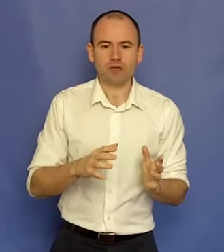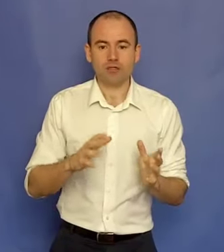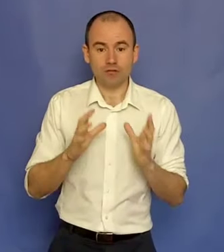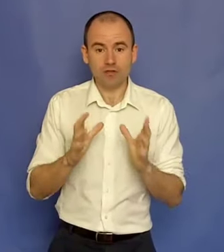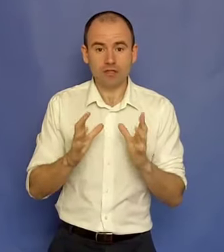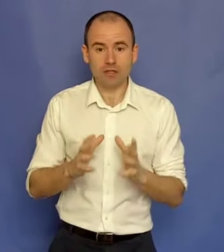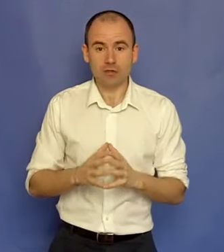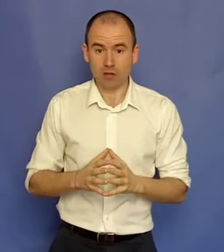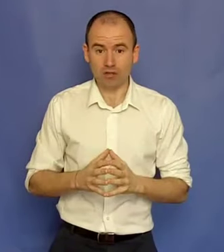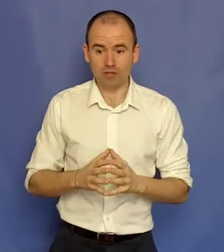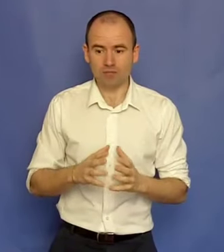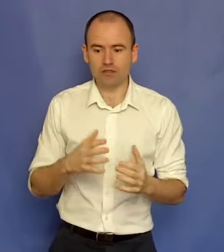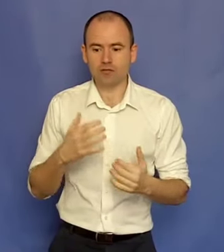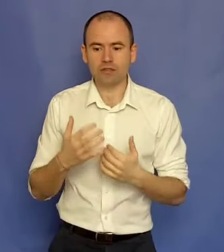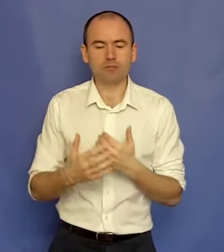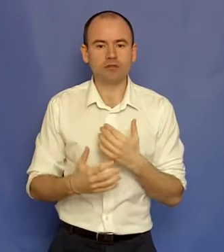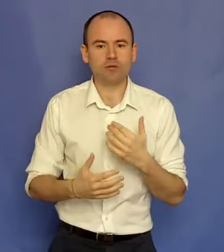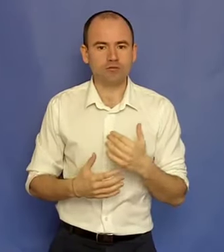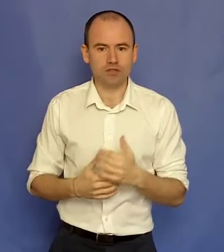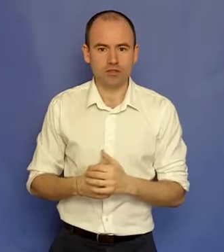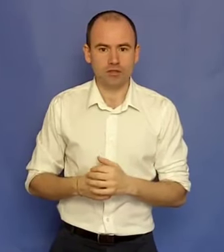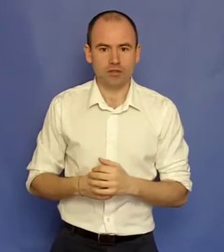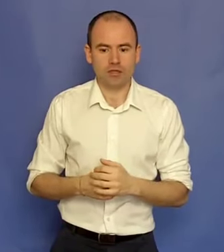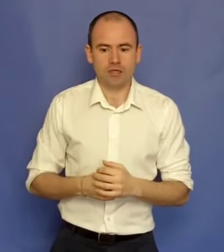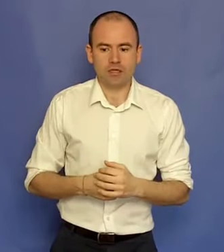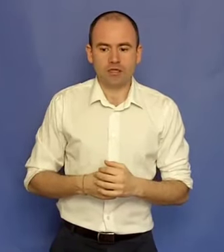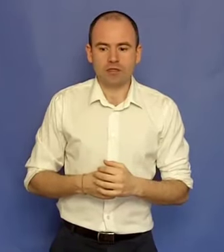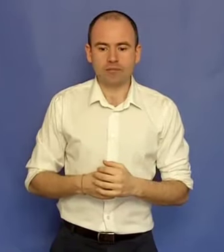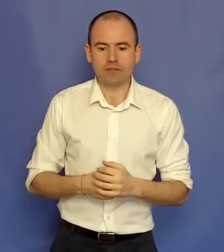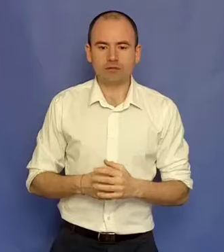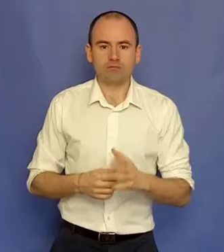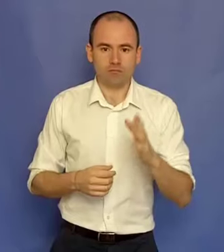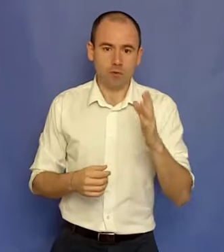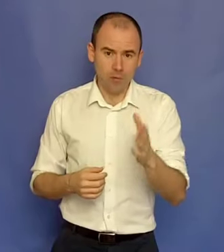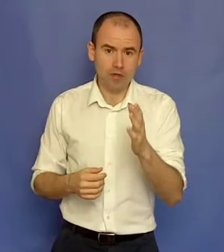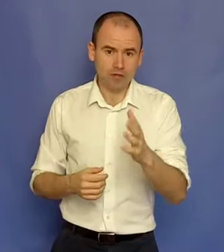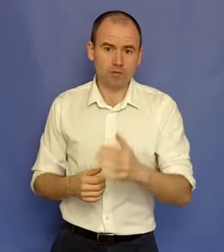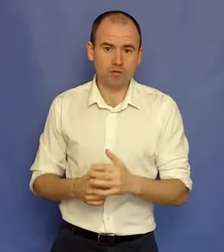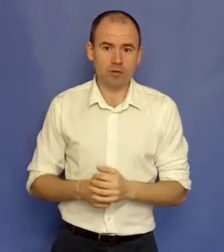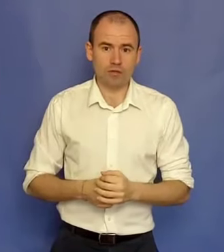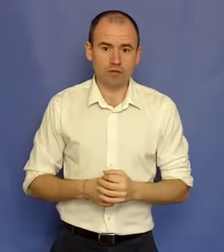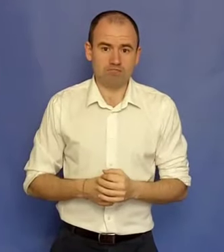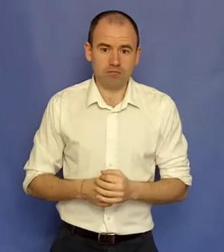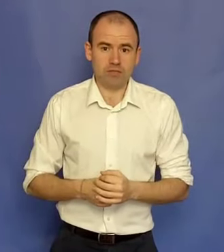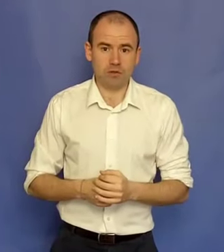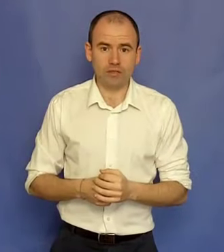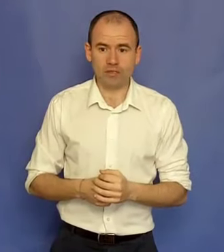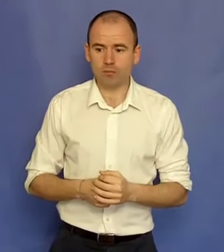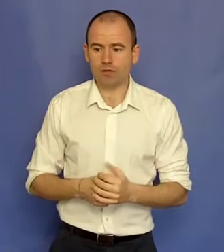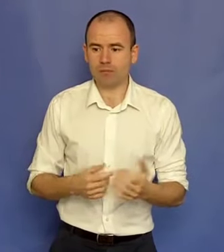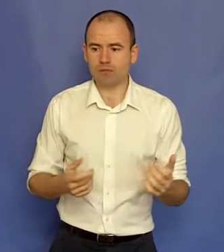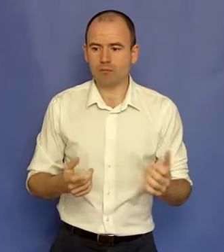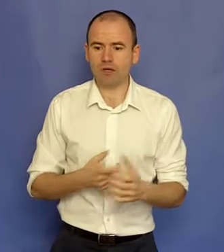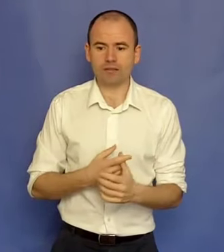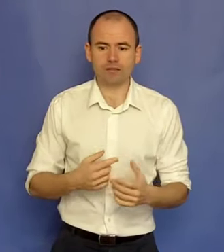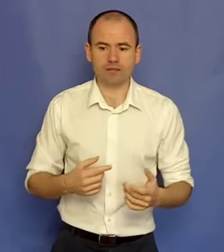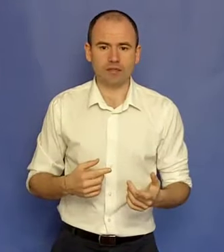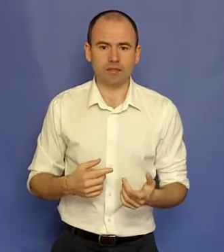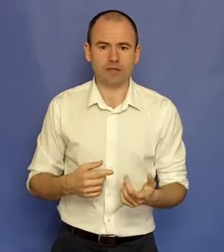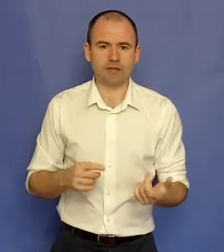Și în fiind în așa perioadă, îmi dezvolteasem niște convinceri. Și am zis, probabil ca și mulți oameni din ziua de azi, spuneam că bogații sunt răi, că n